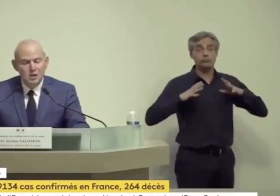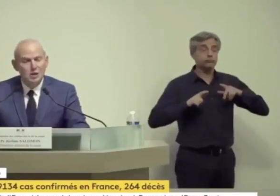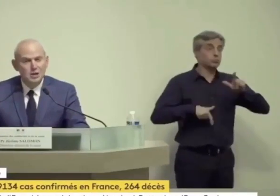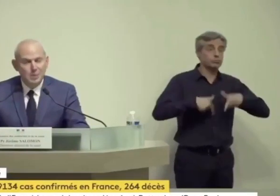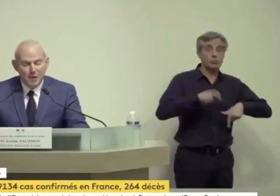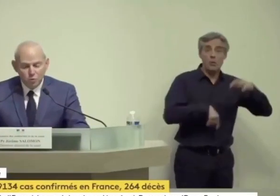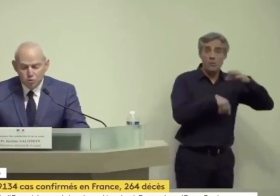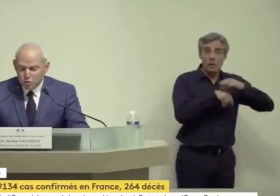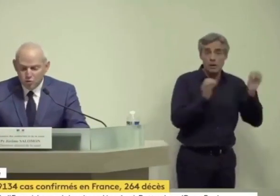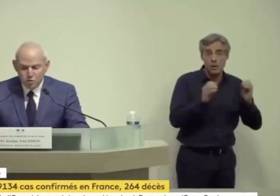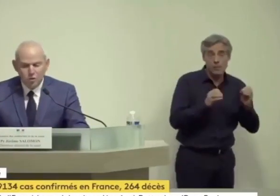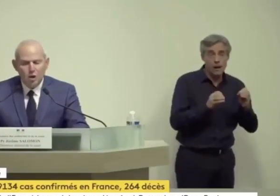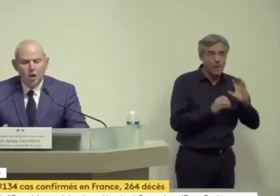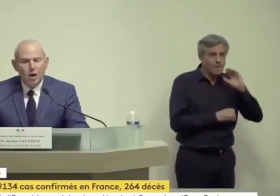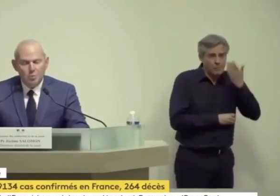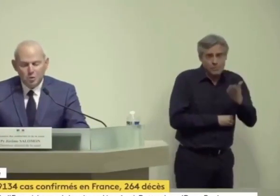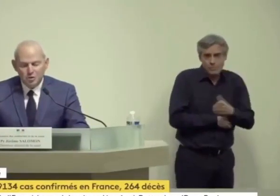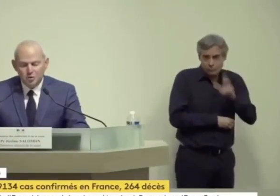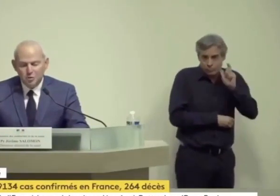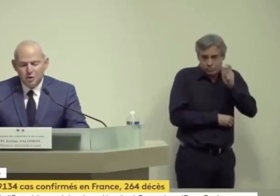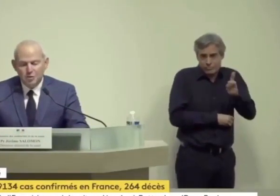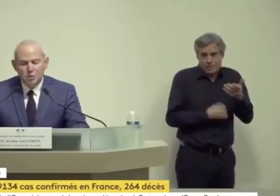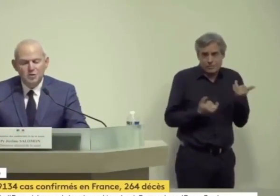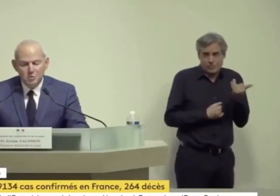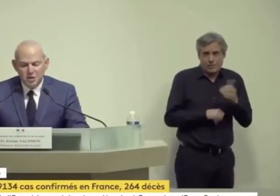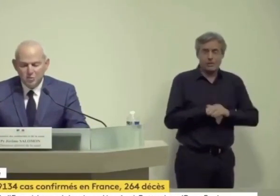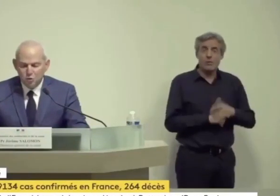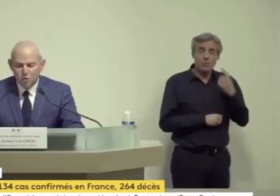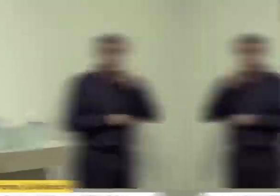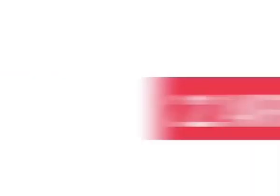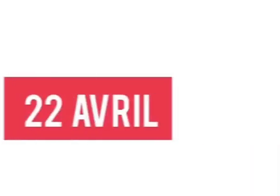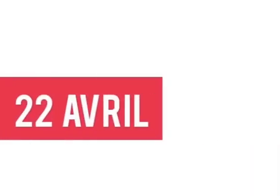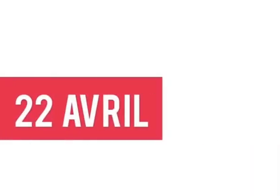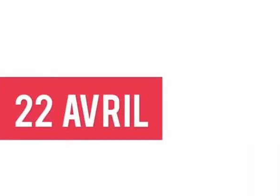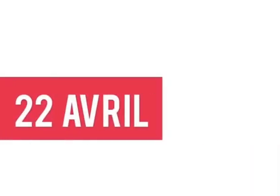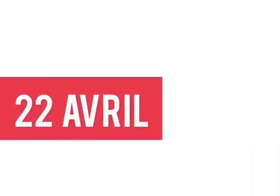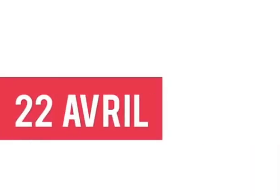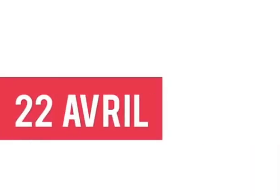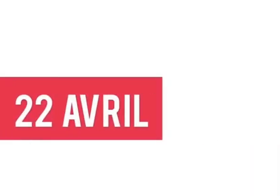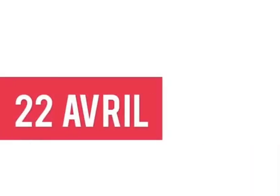contaminées, il n'y a pas de sens à porter ce masque lors des déplacements autorisés.